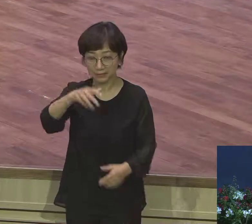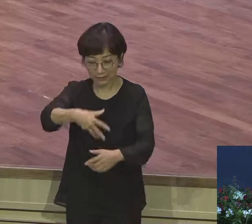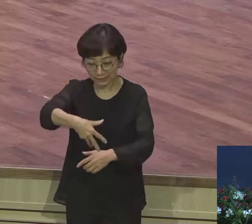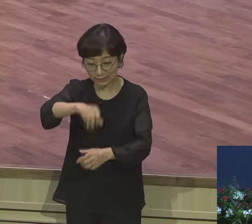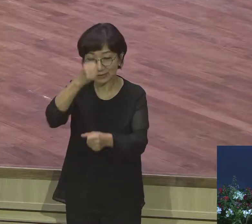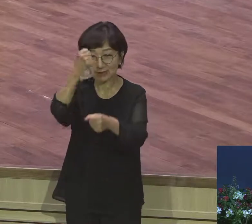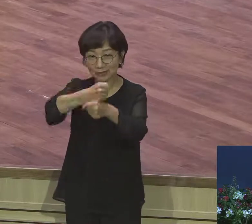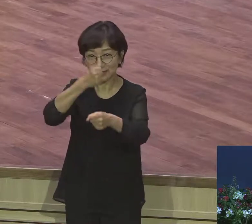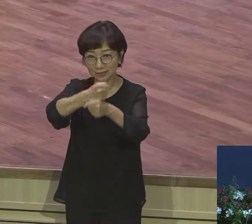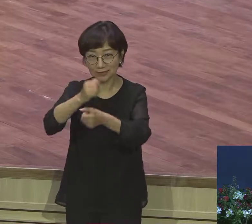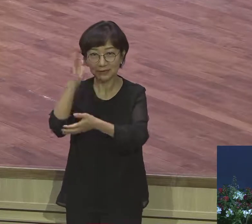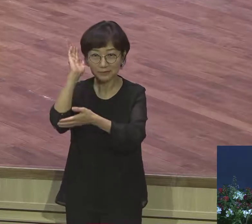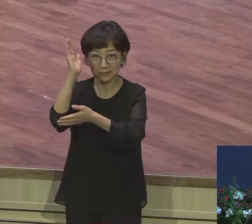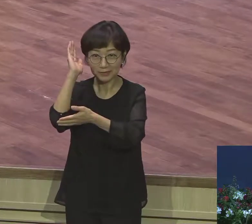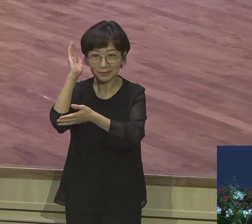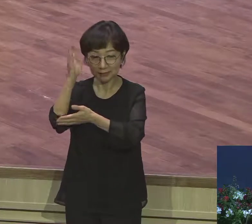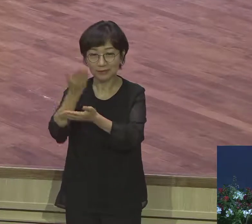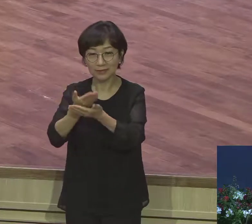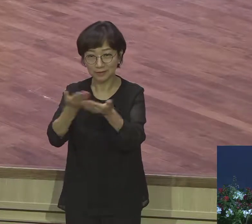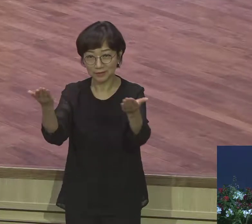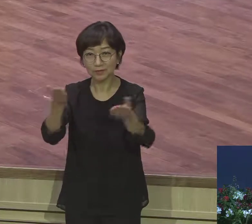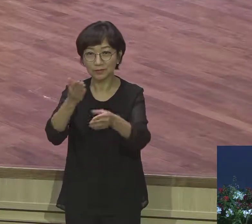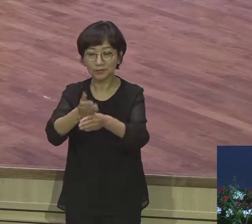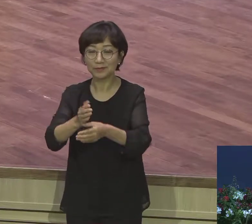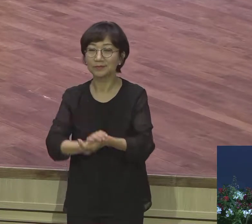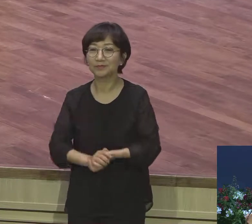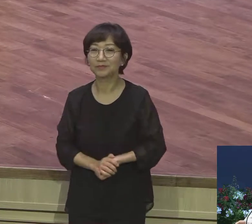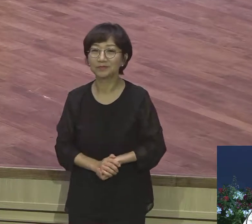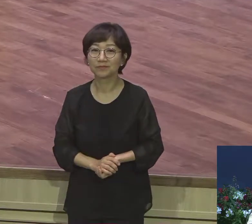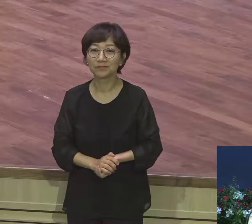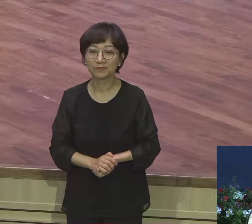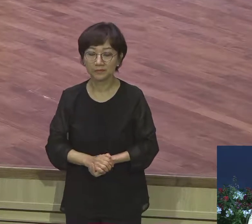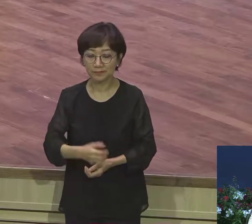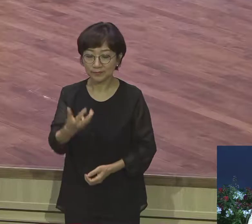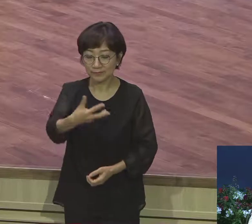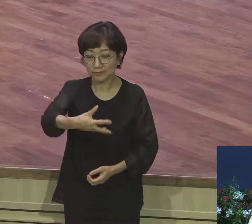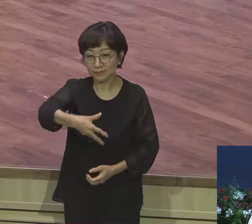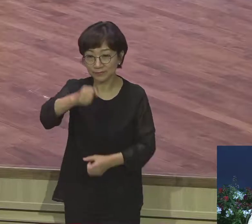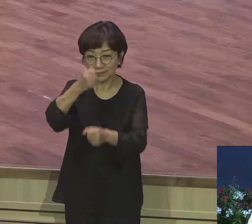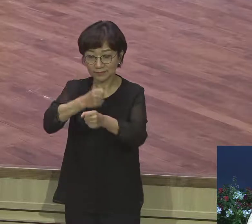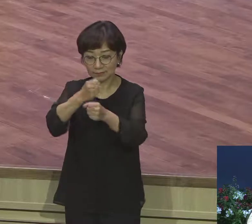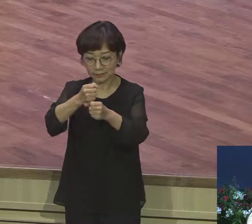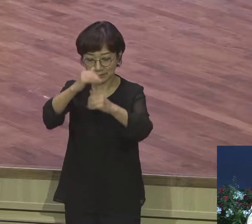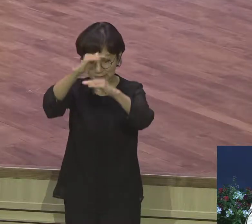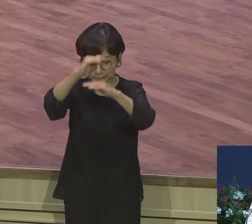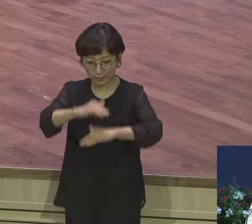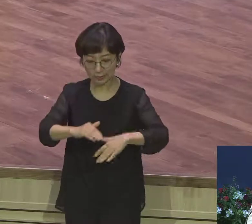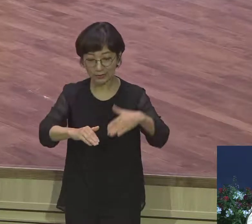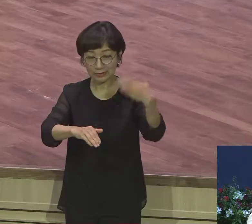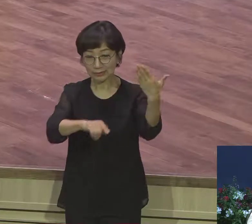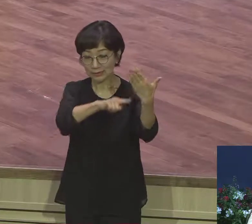창세기는 창세기 구성이 1장부터 50장까지 되는데 크게 보면